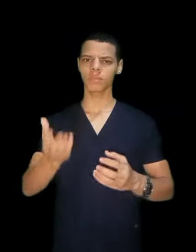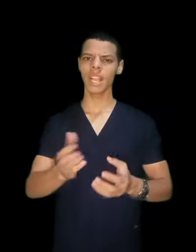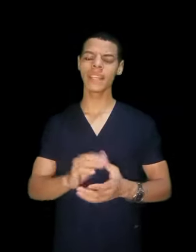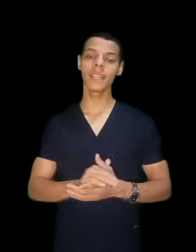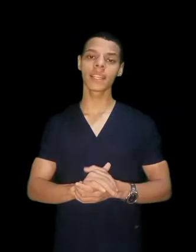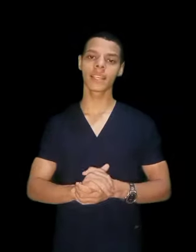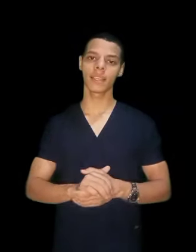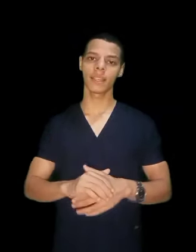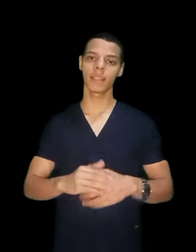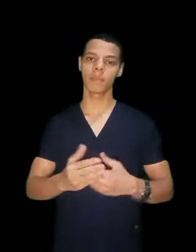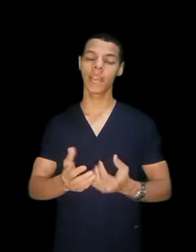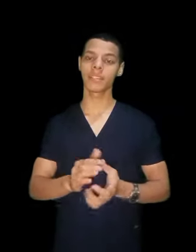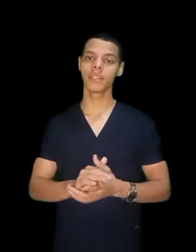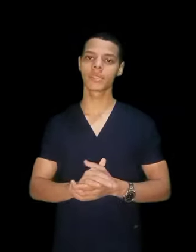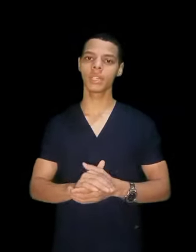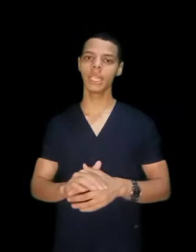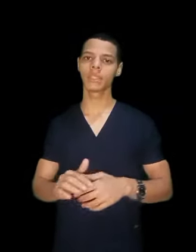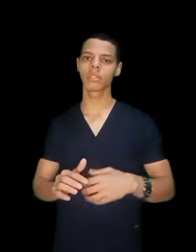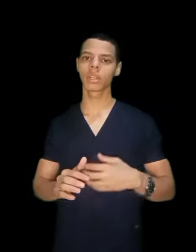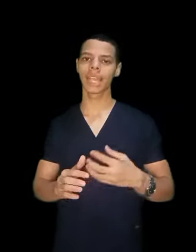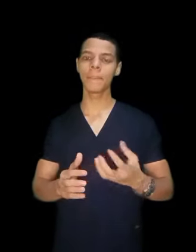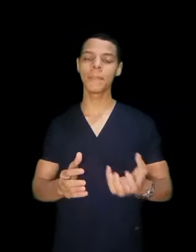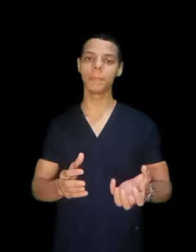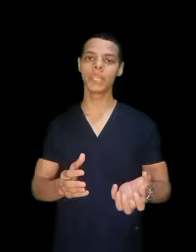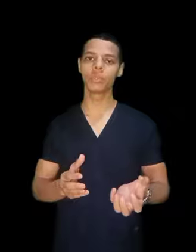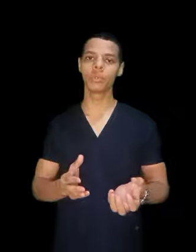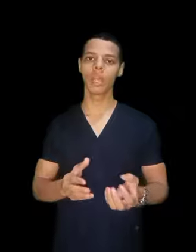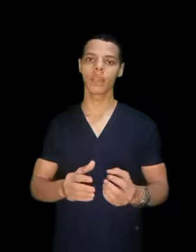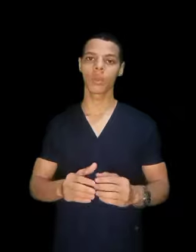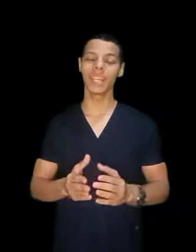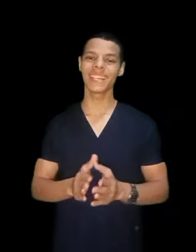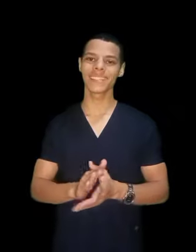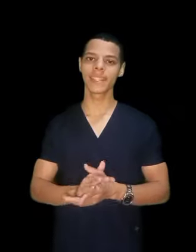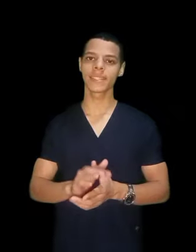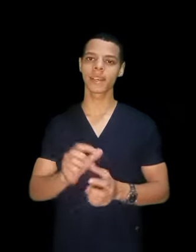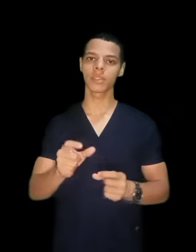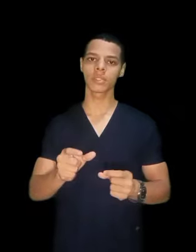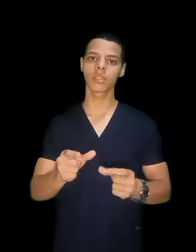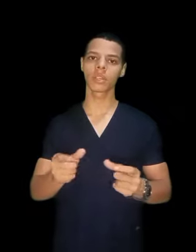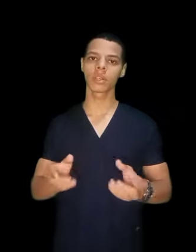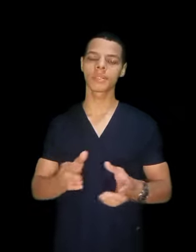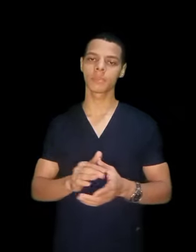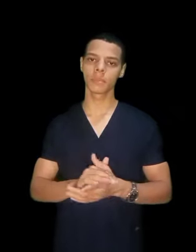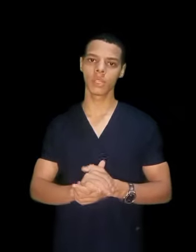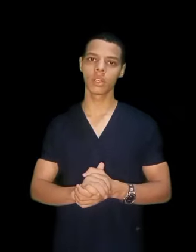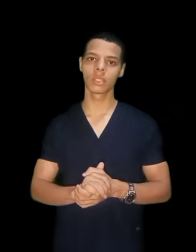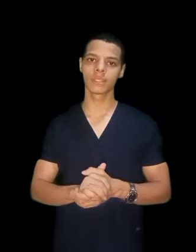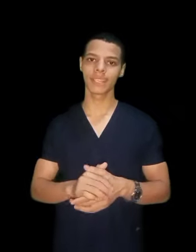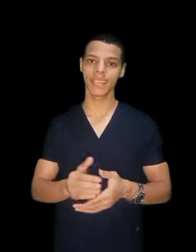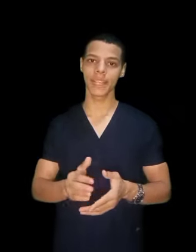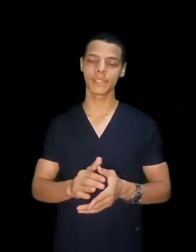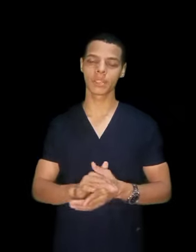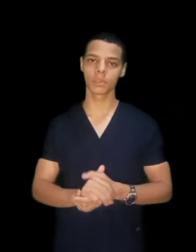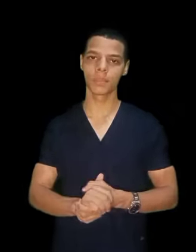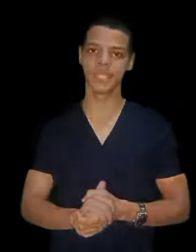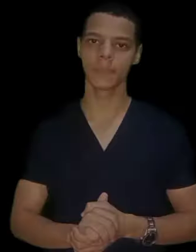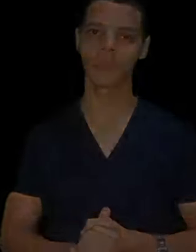عندك معهد فن الصحي تقدر تكمل منه كلية هندسة خاصة قصر سيانة اجهزة طبية